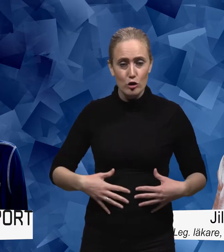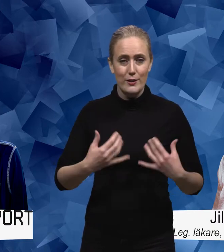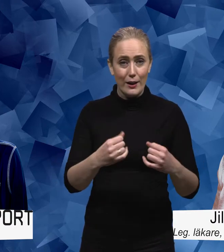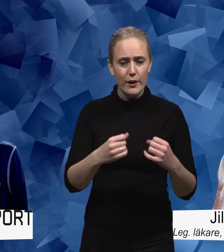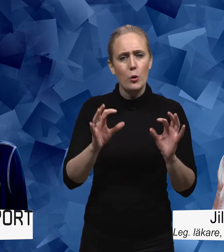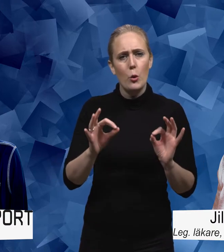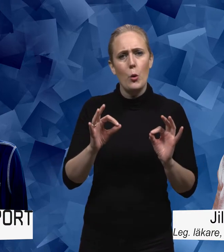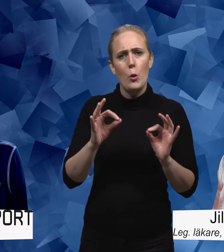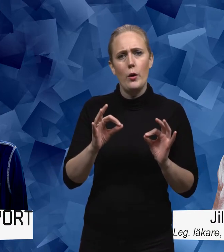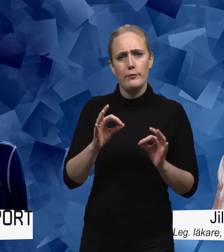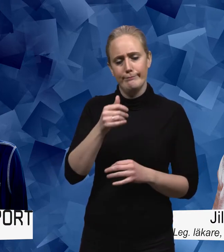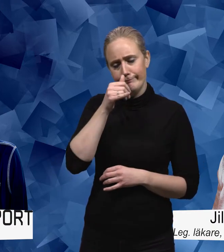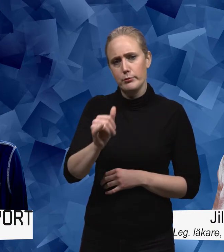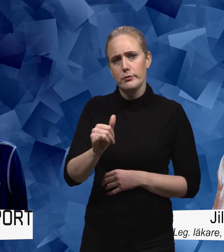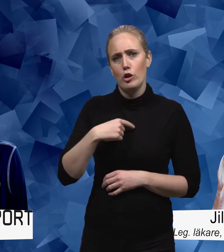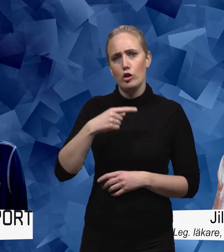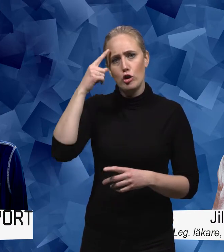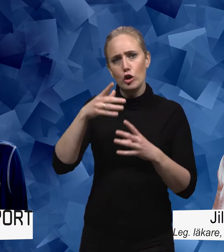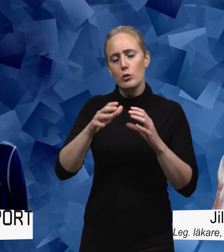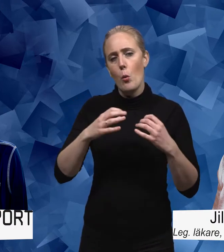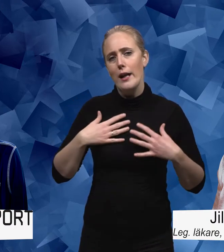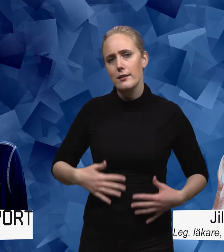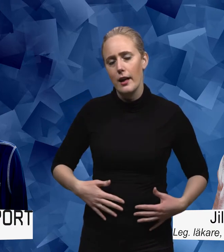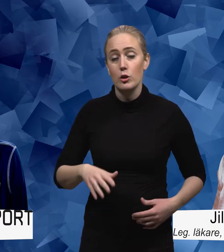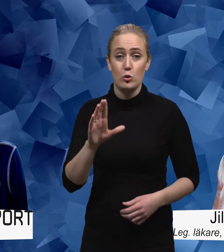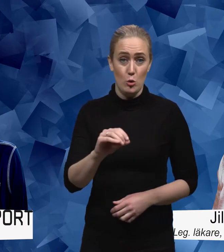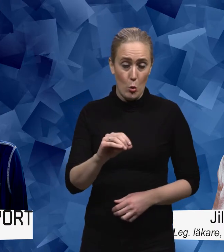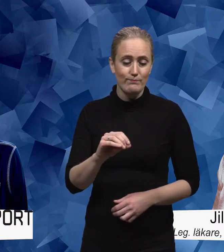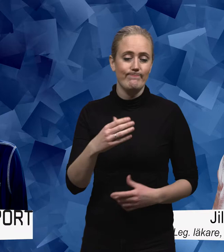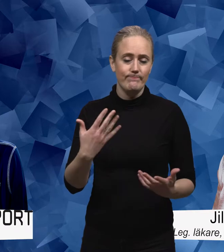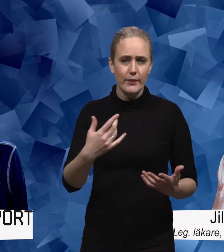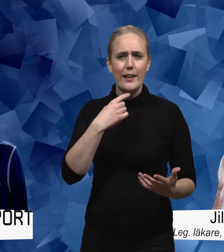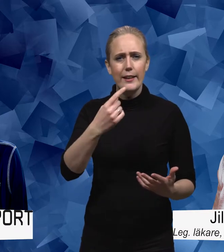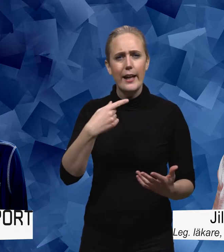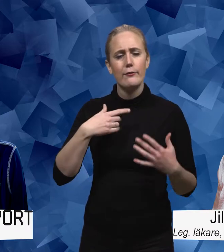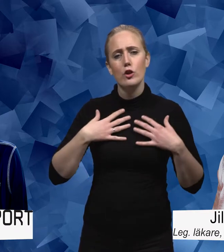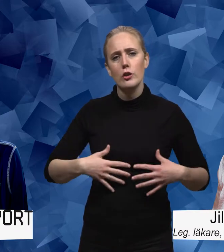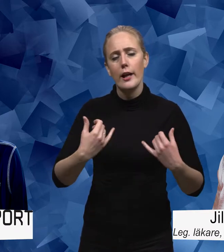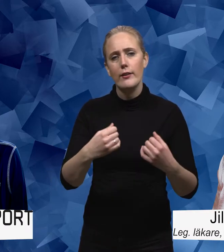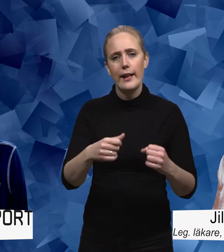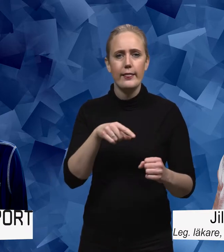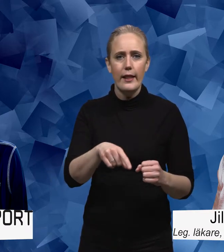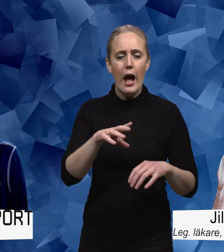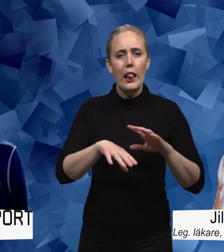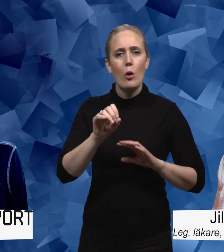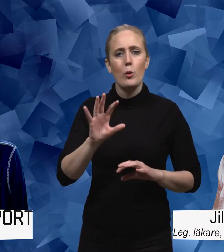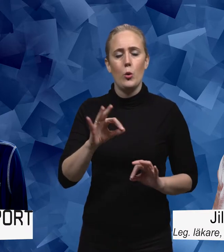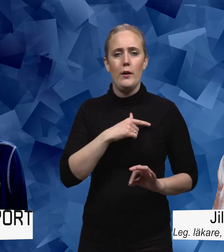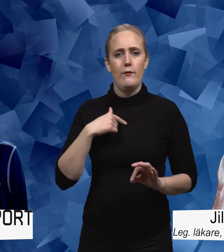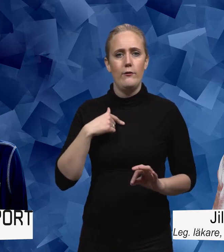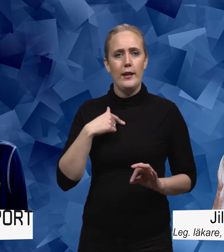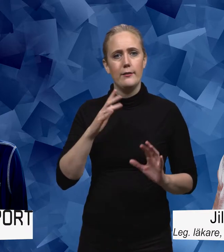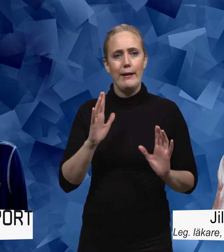hjälpa mot psykisk ohälsa. Jajamän. Man kan börja med att kika på fysisk aktivitet som en levnadsvana hur det kan